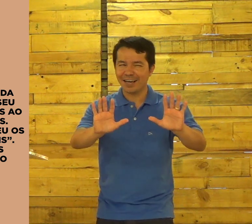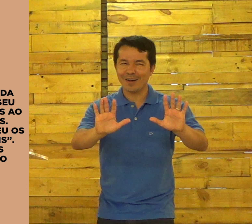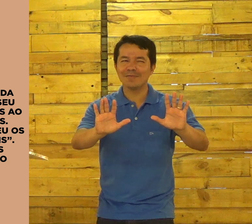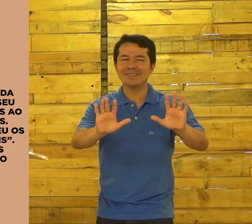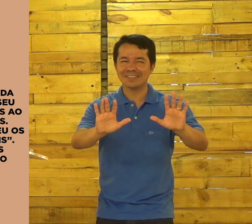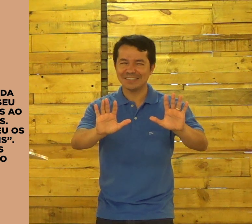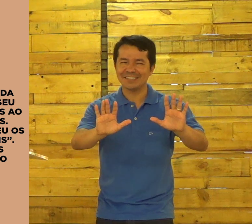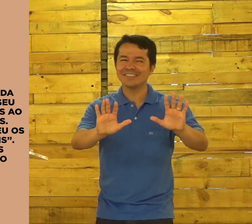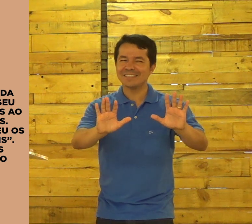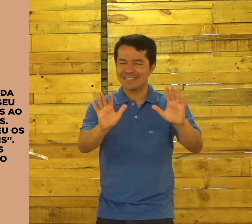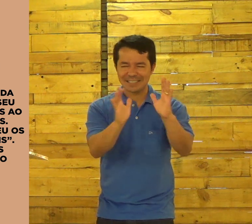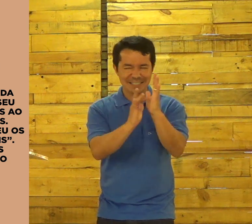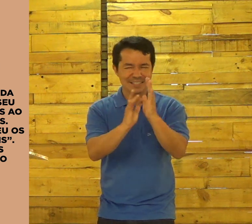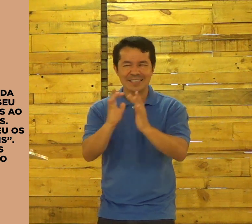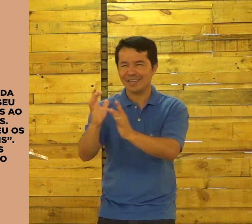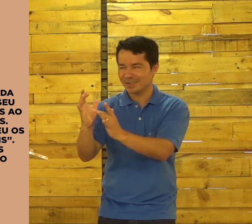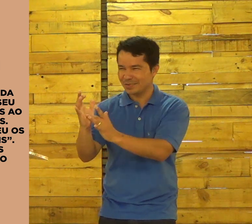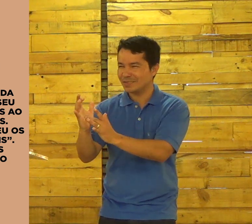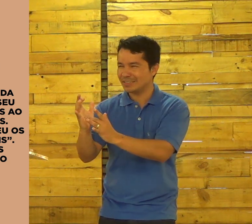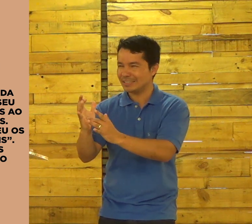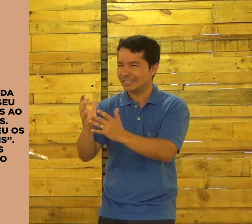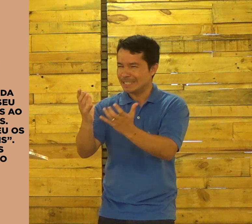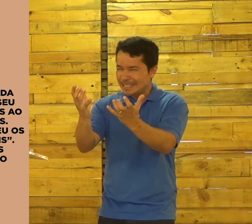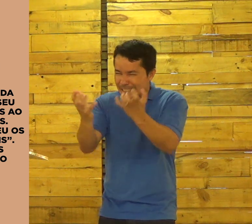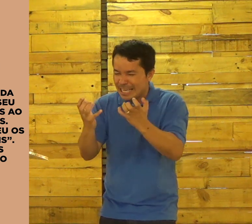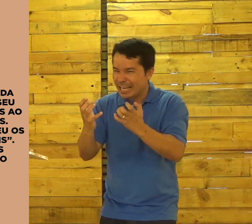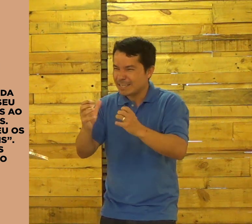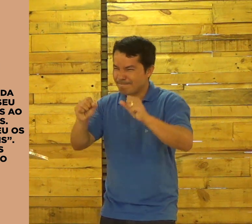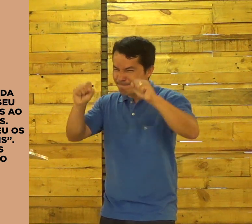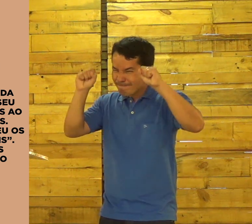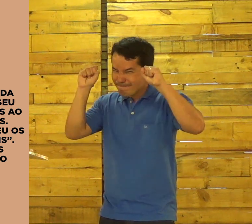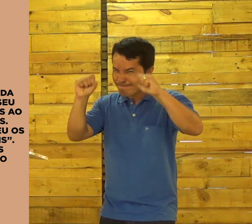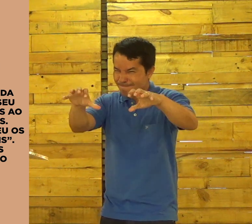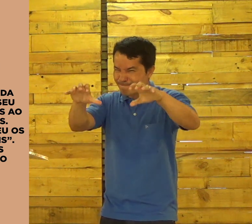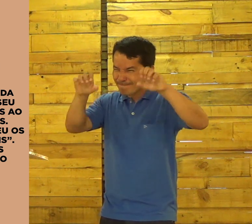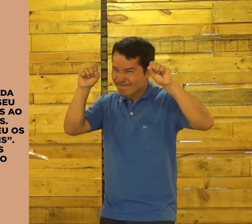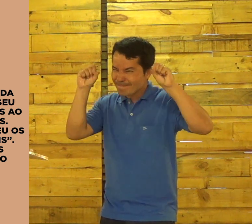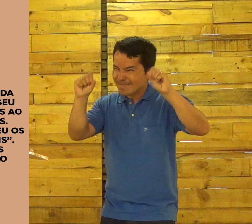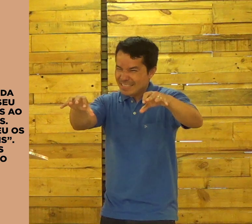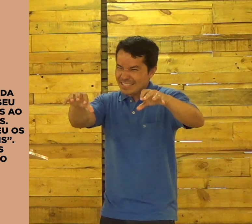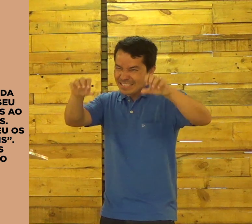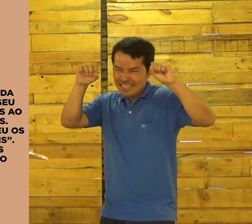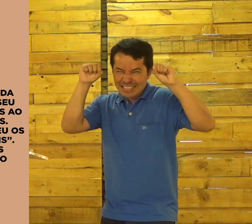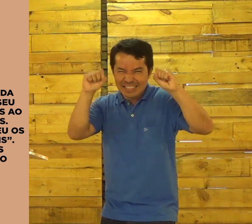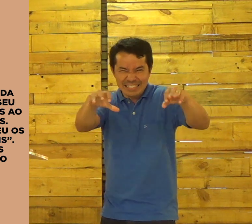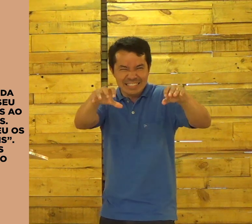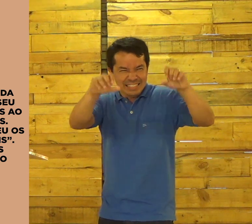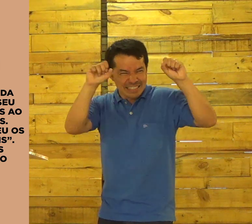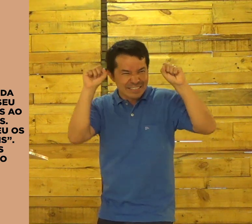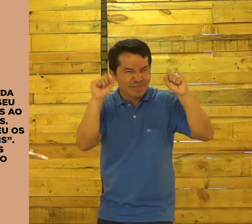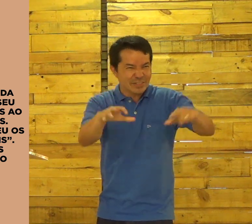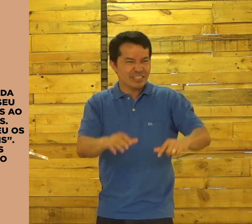Eu quero lhe dizer algo. Jesus deseja ensiná-lo.